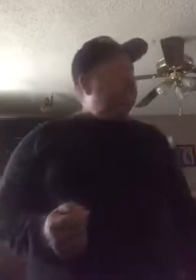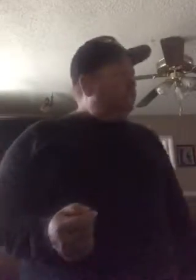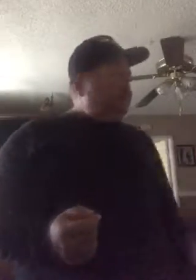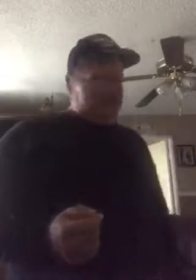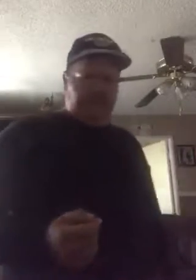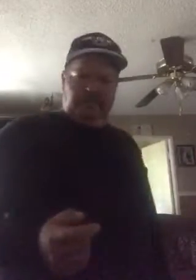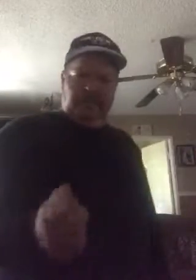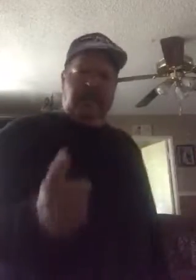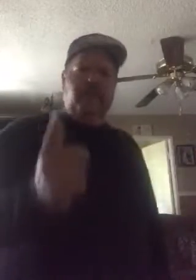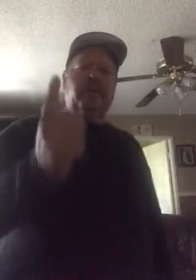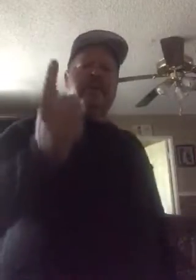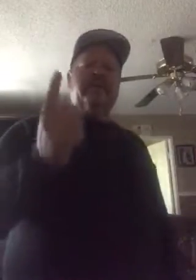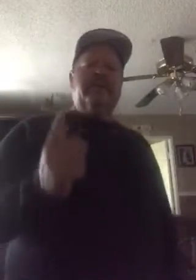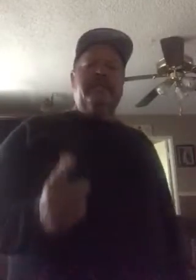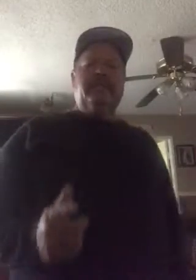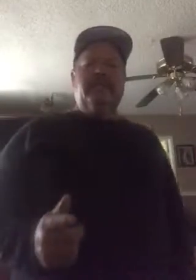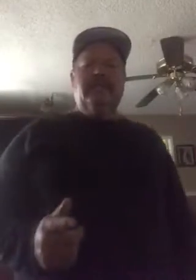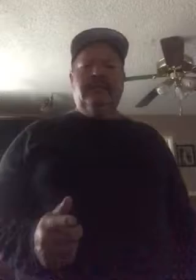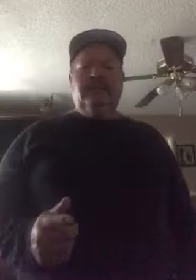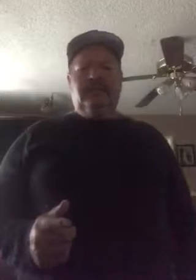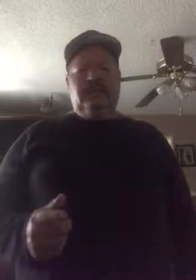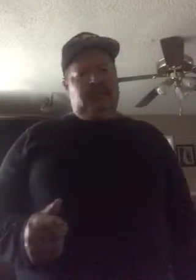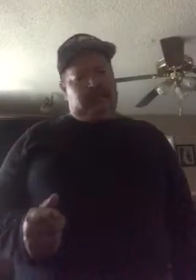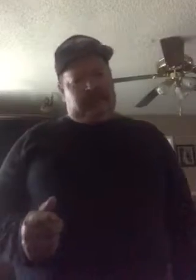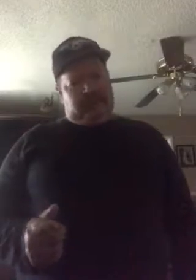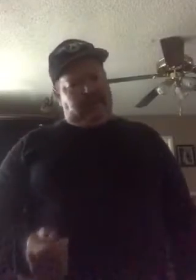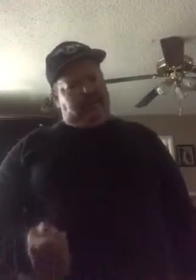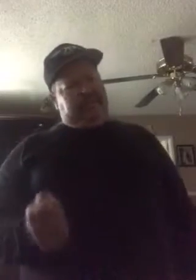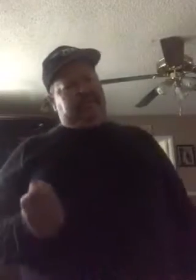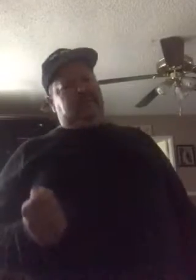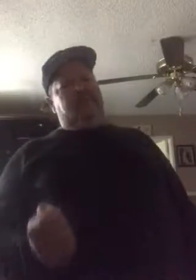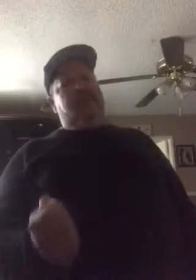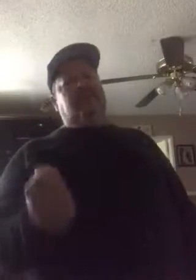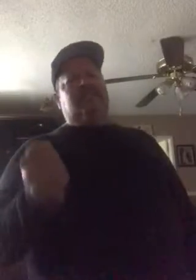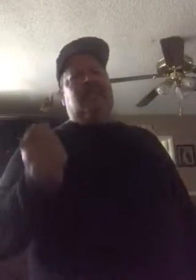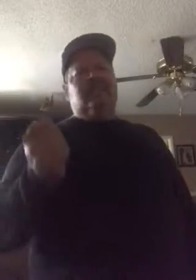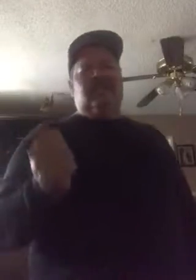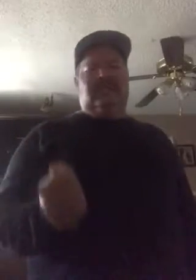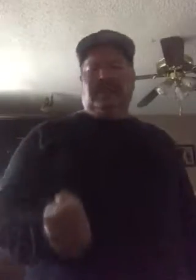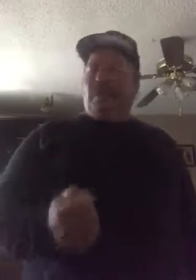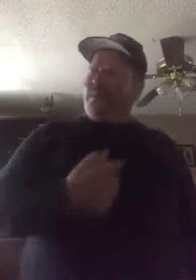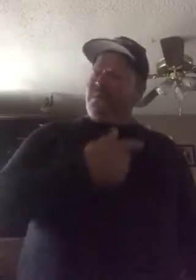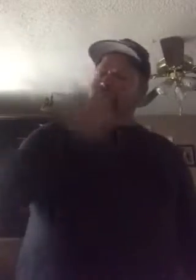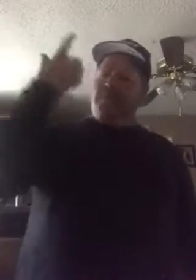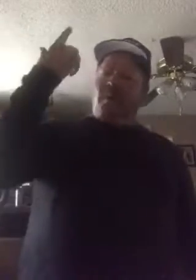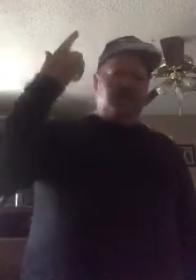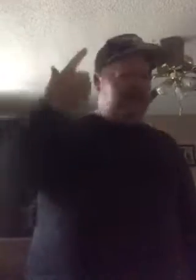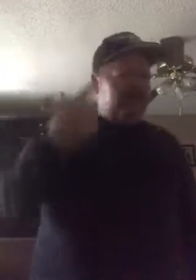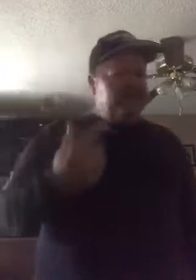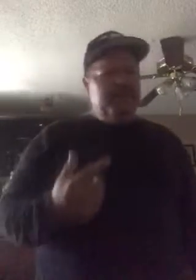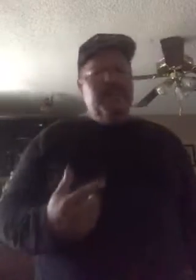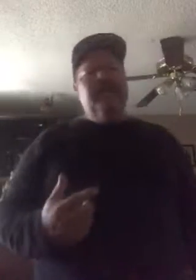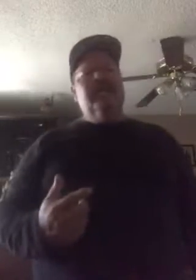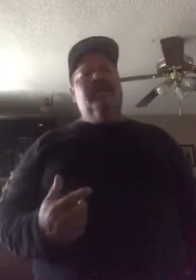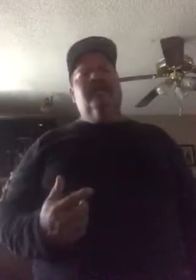Me enamoré de ti cuando las cosas de este mundo no eran mías